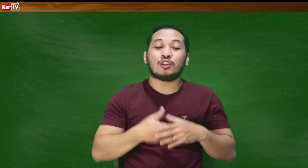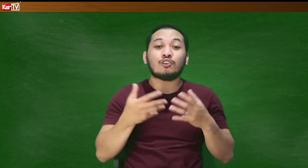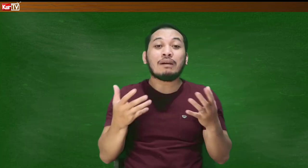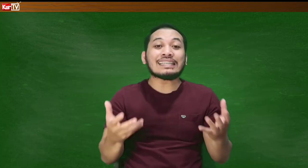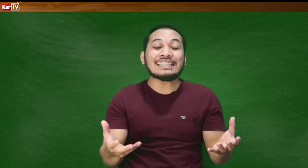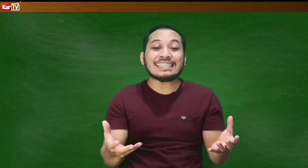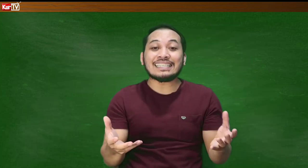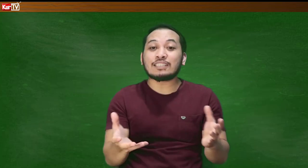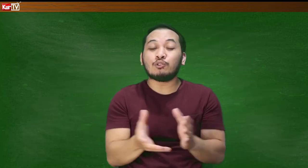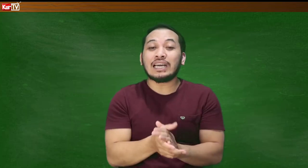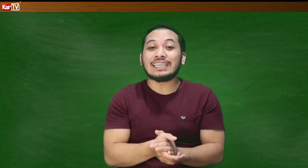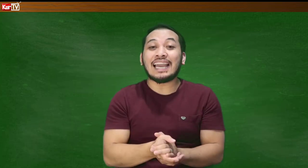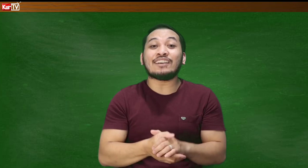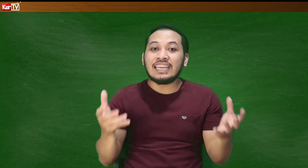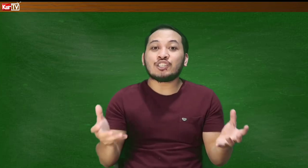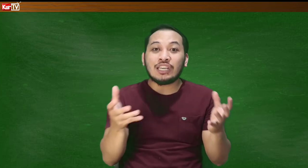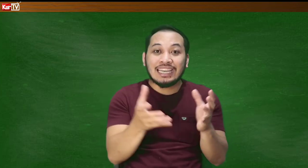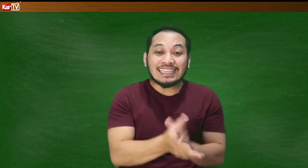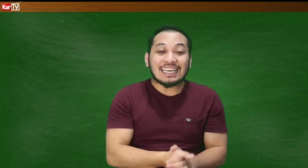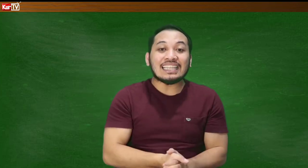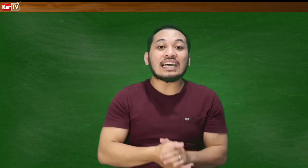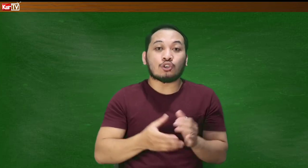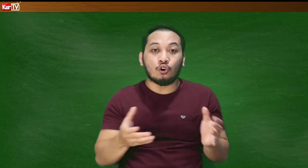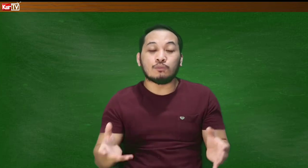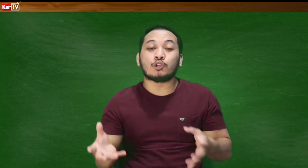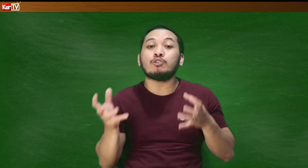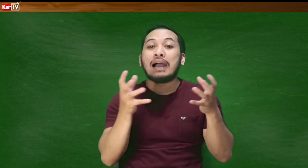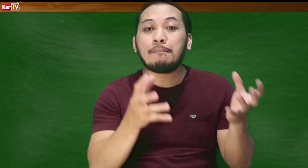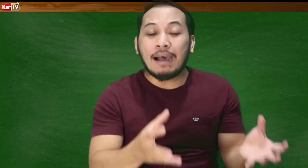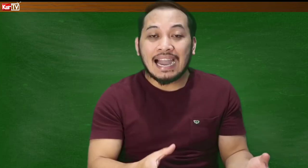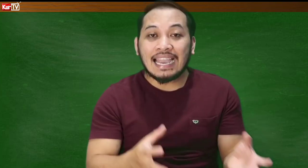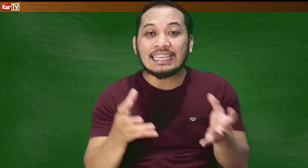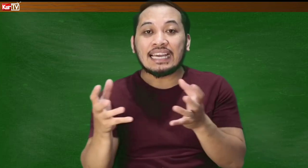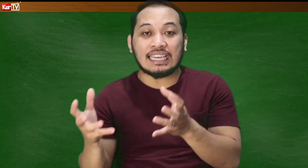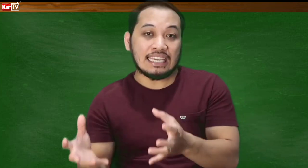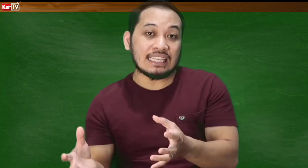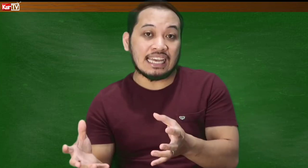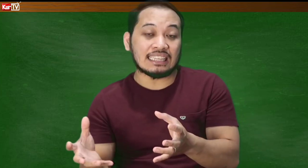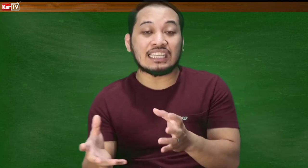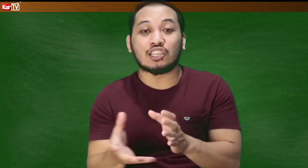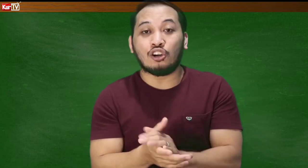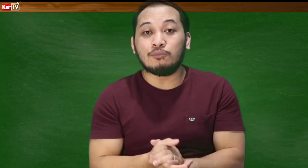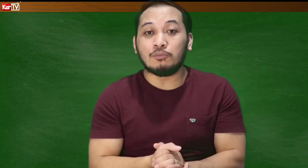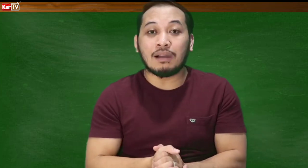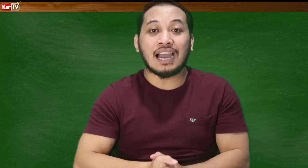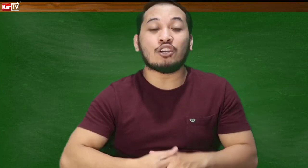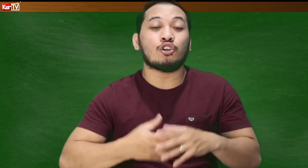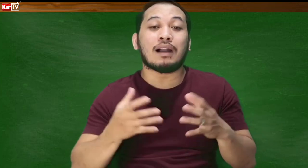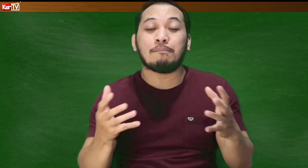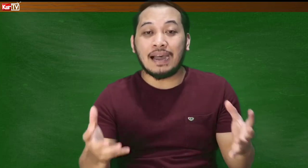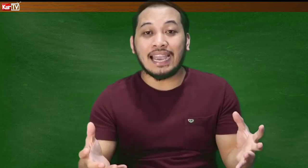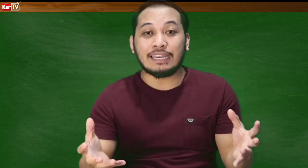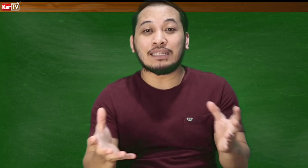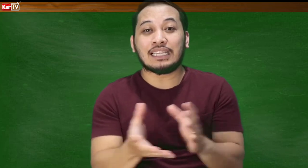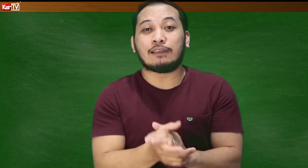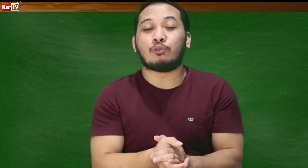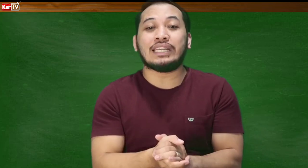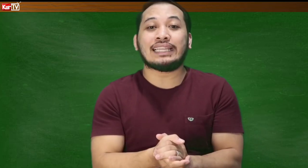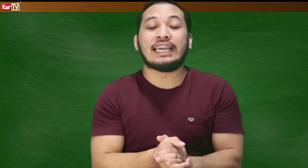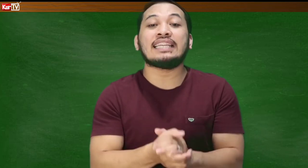So, itong mga sinasenyes po natin ay things related at home. So, yung mga bagay na nakikita natin sa loob ng bahay, o yung mga bagay na matatagpuan natin